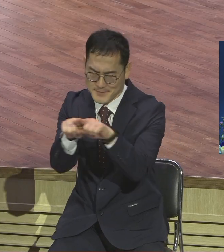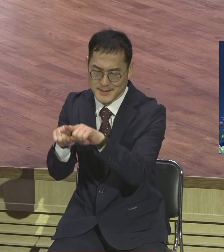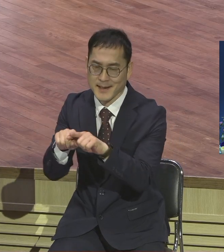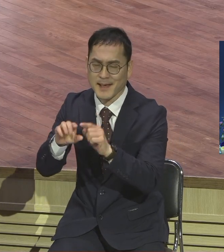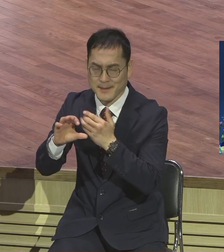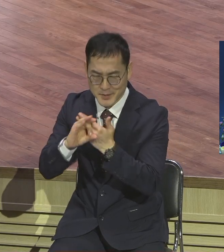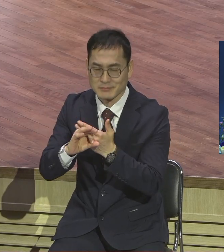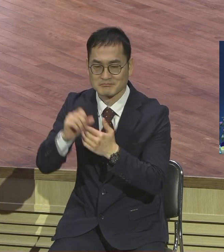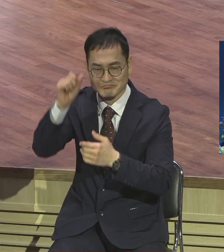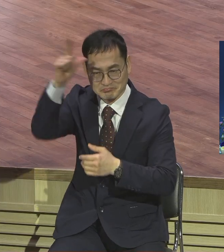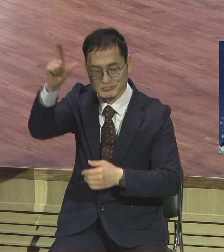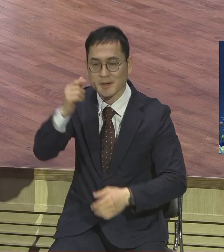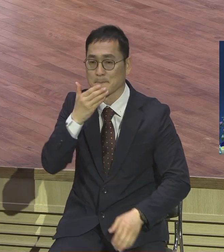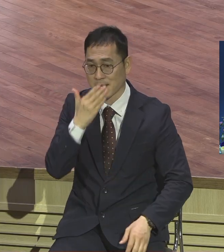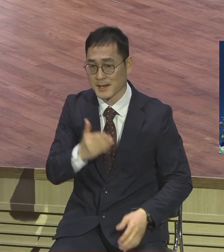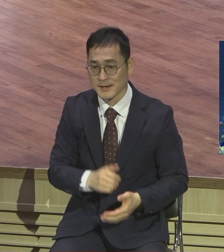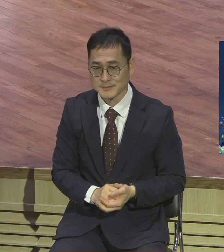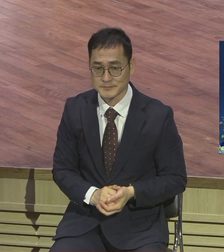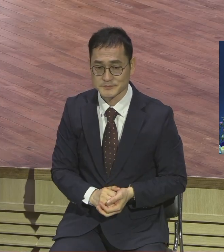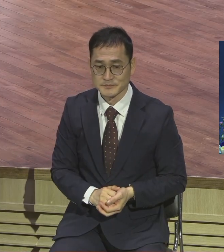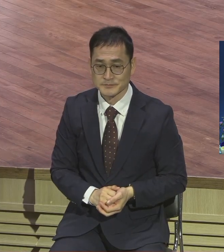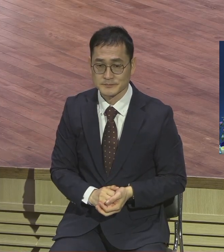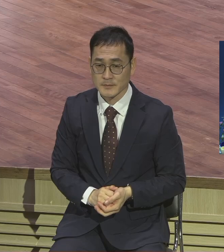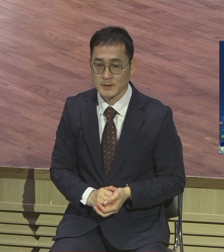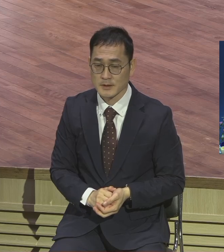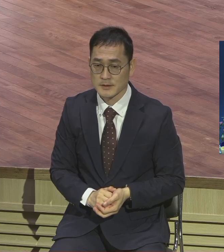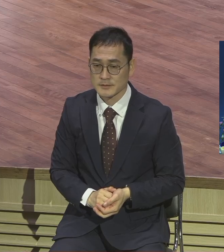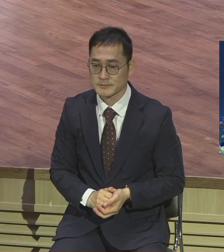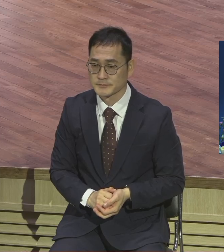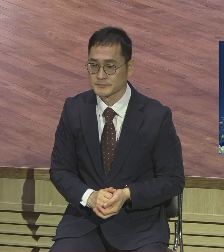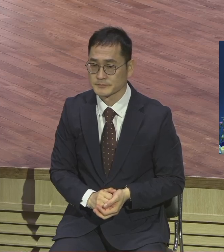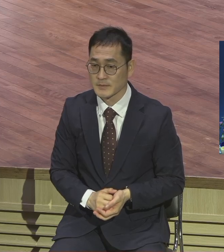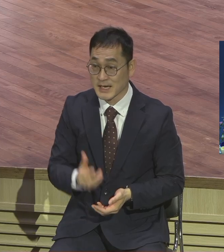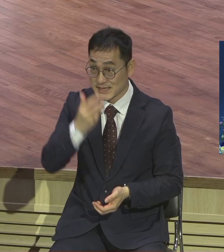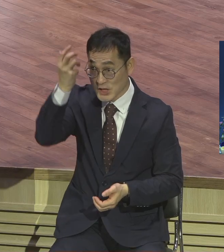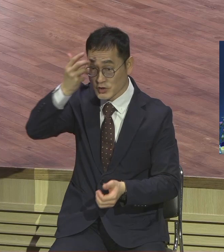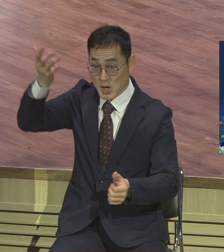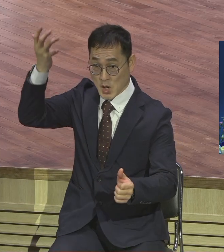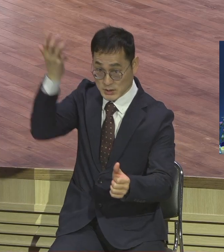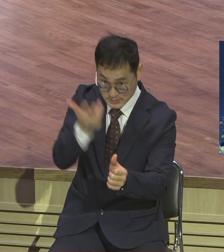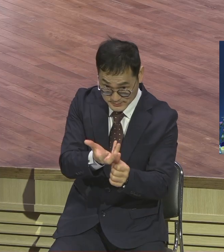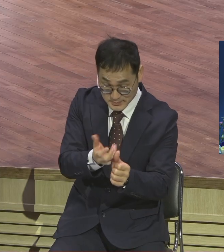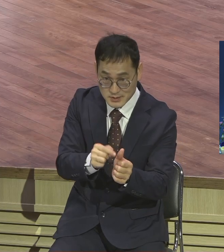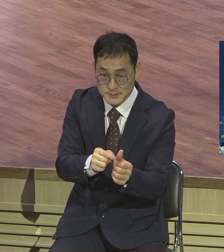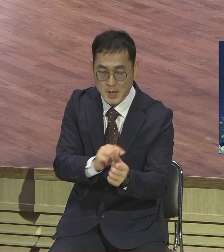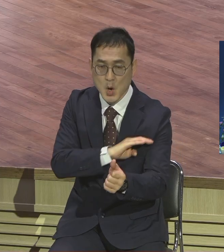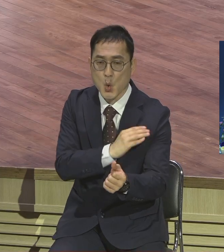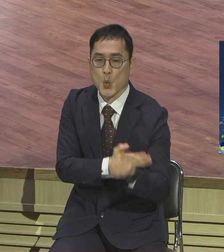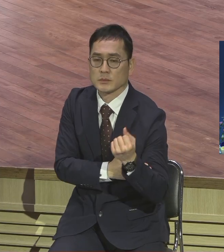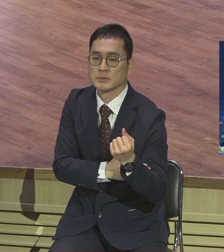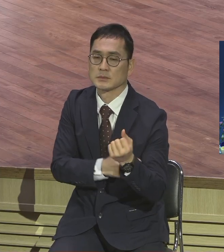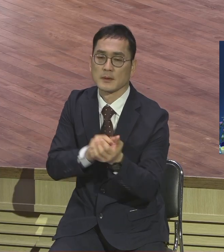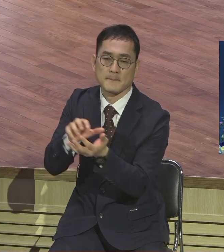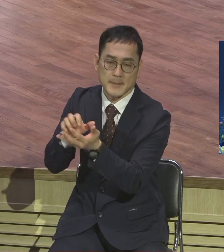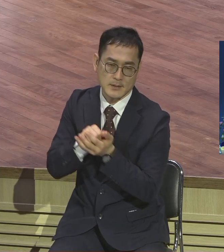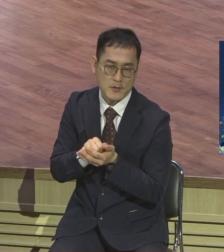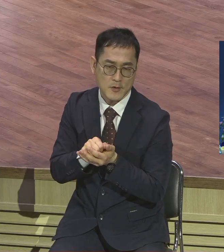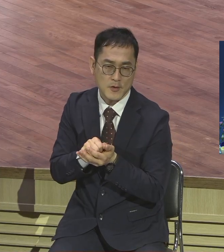권능을 이게 중요한 말이에요 여러분이 말씀을 통해서 힘을 얻고 기도를 통하여 능력을 받고 하면